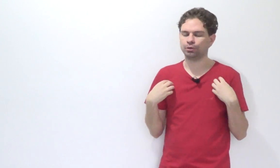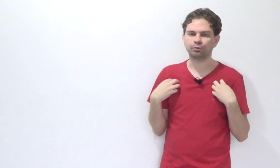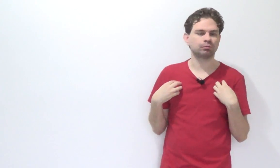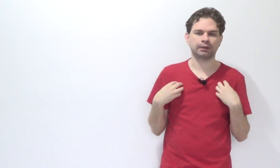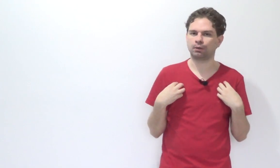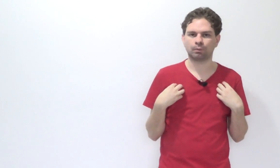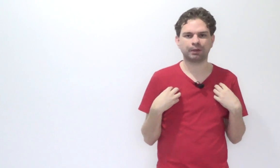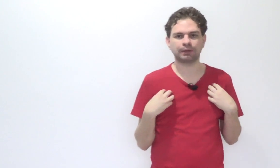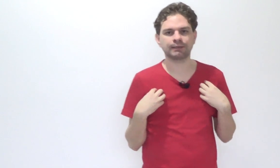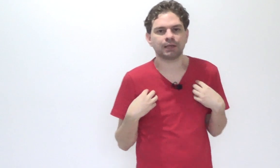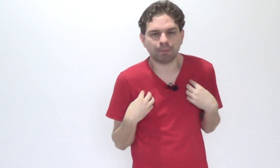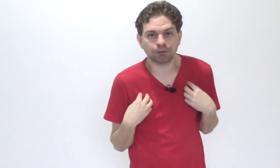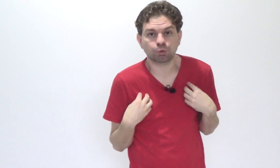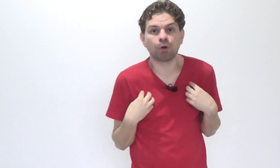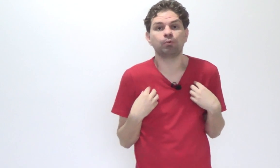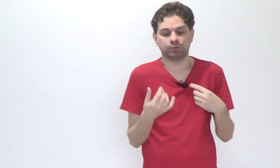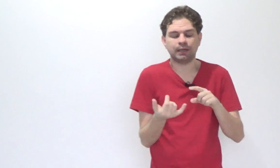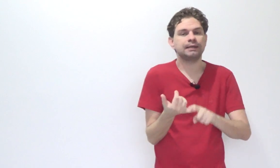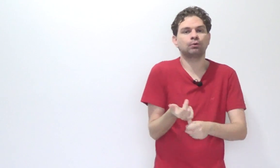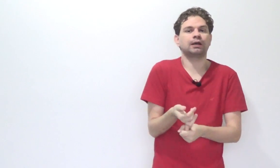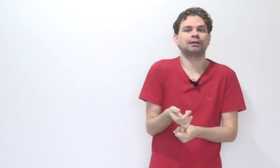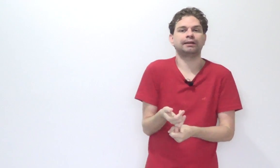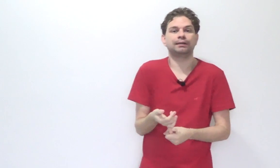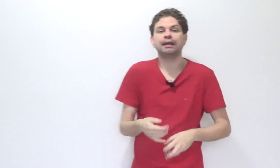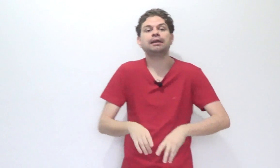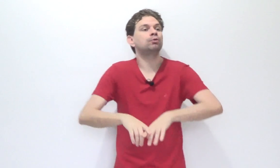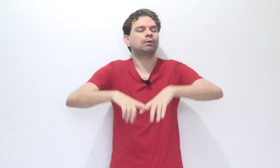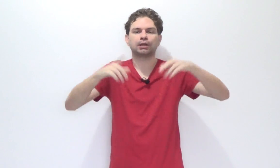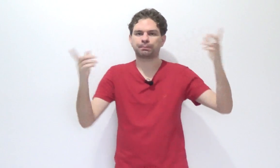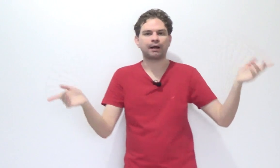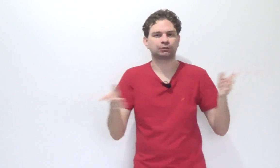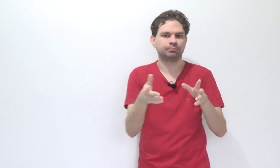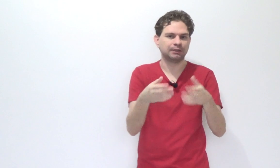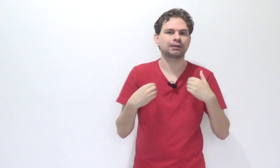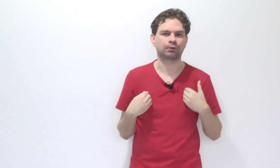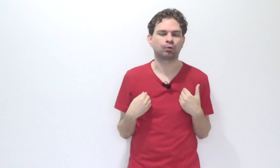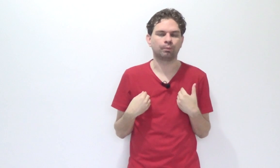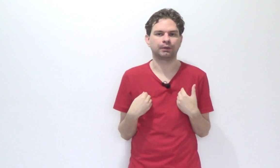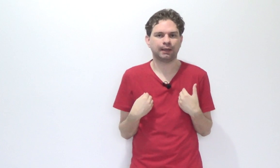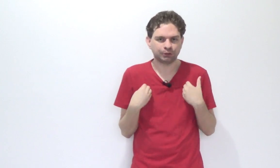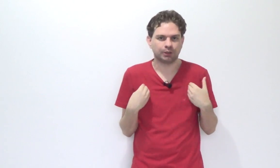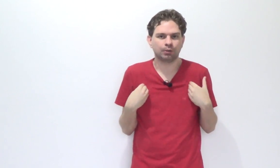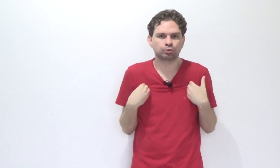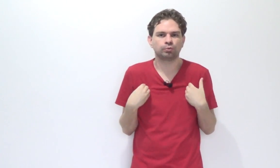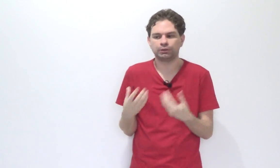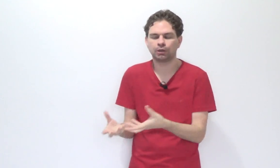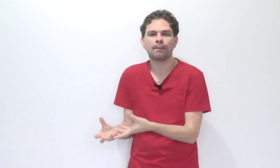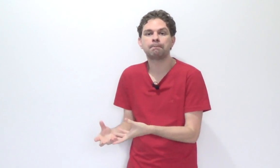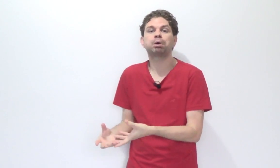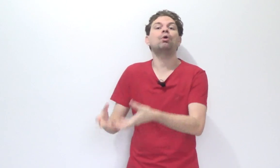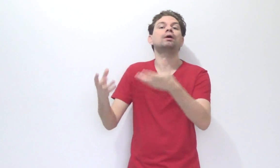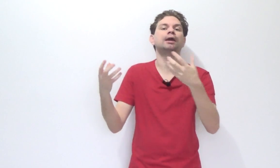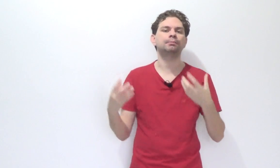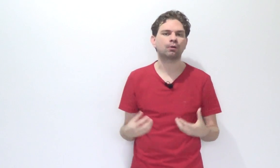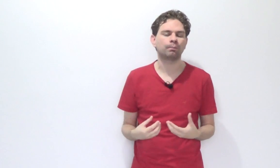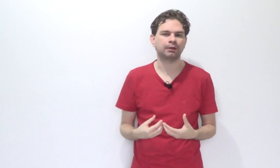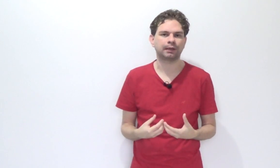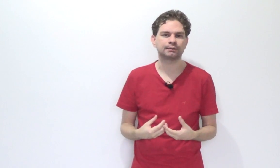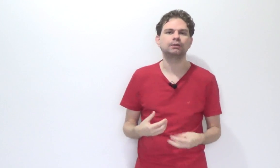eu não teria competência, mas como nem eu declarei, nem nenhuma das partes me declarou incompetente, eu, juiz, prorroguei minha competência.